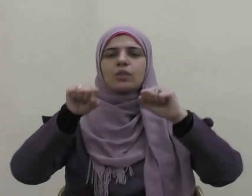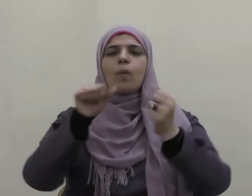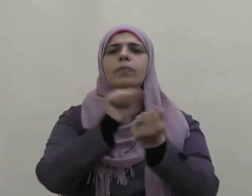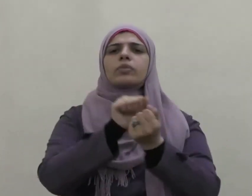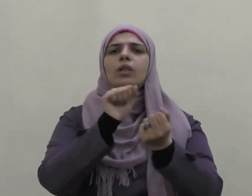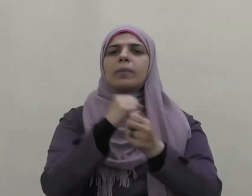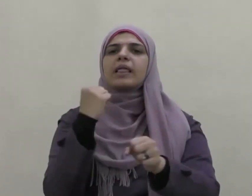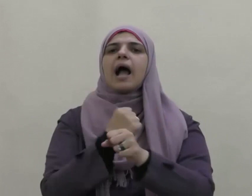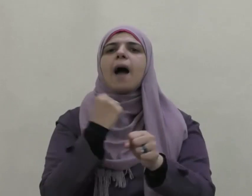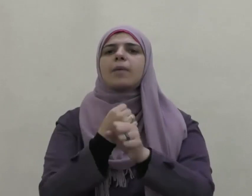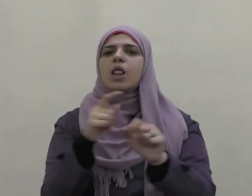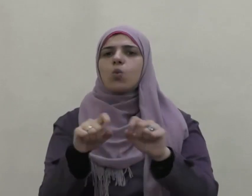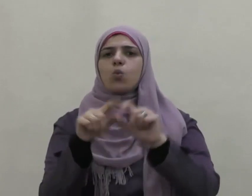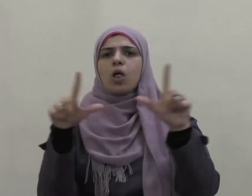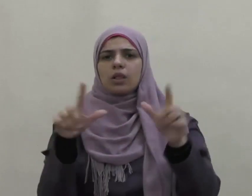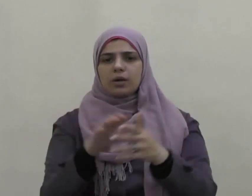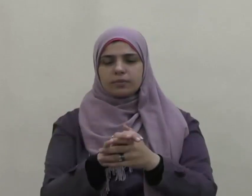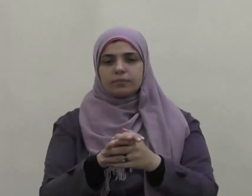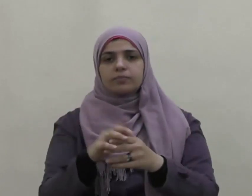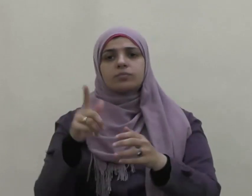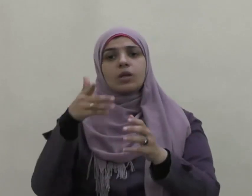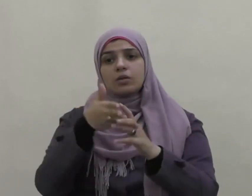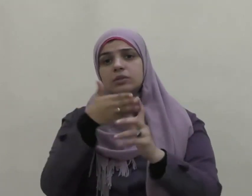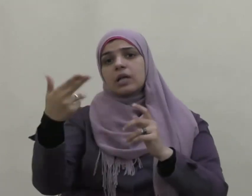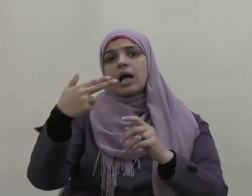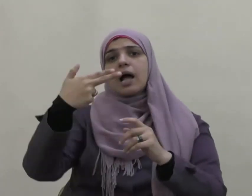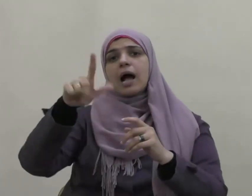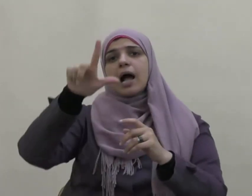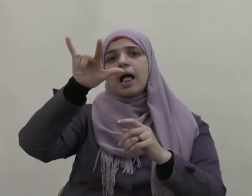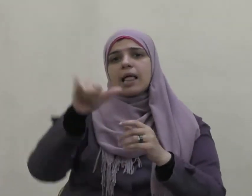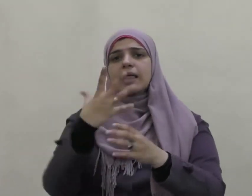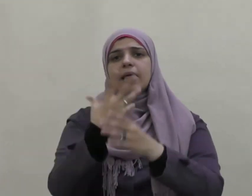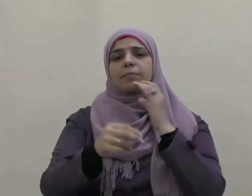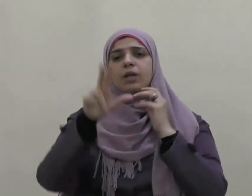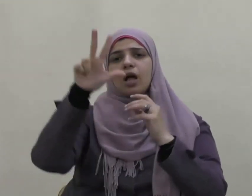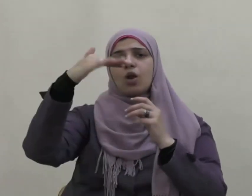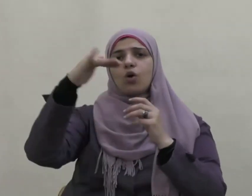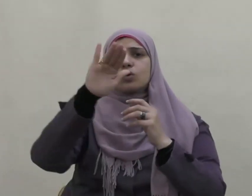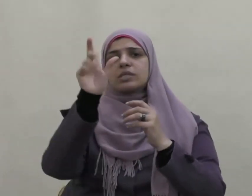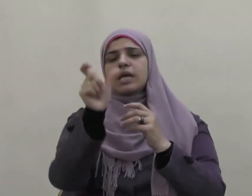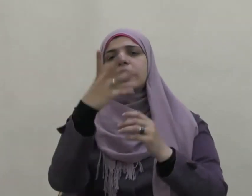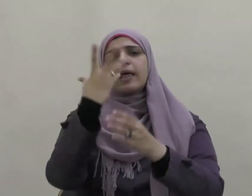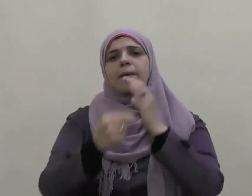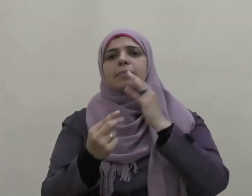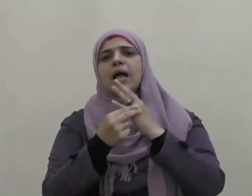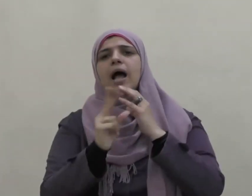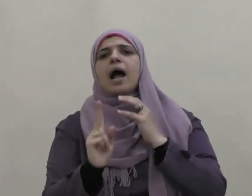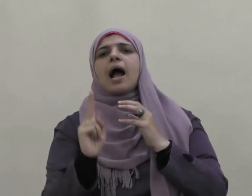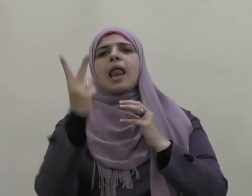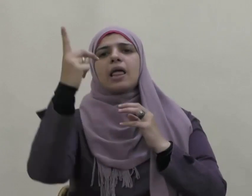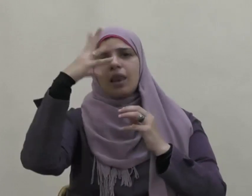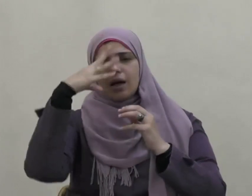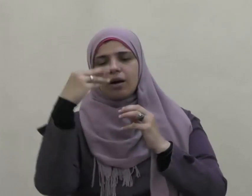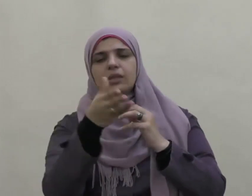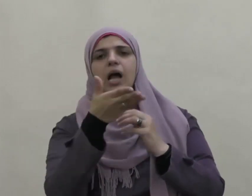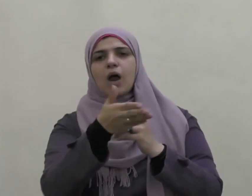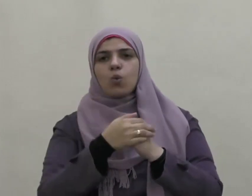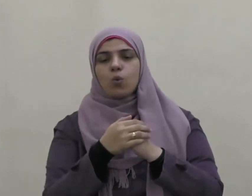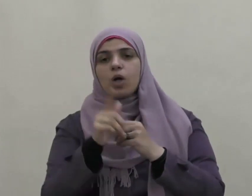عملية فهذا علي بن الحسين ابن علي رضي الله عنه كان ينفق على